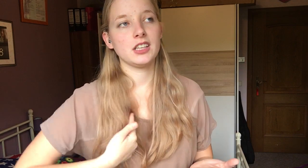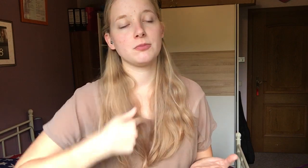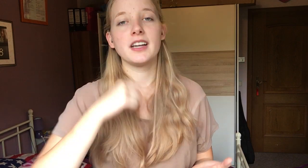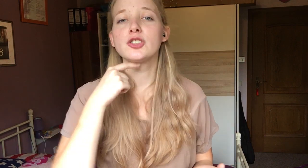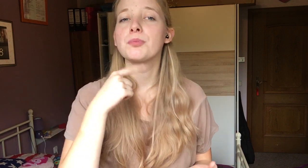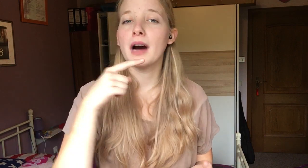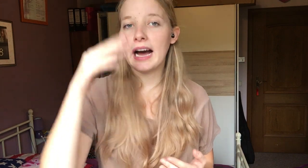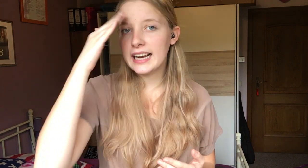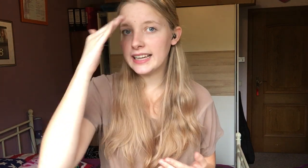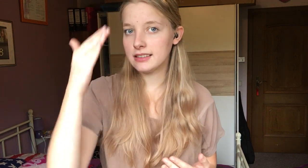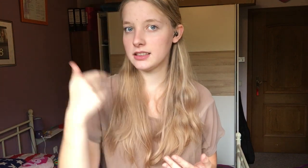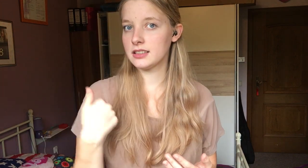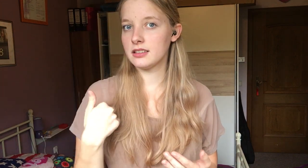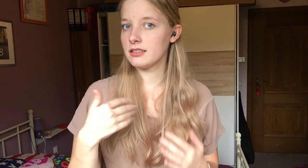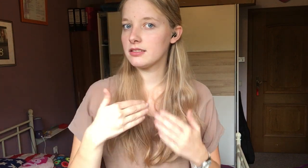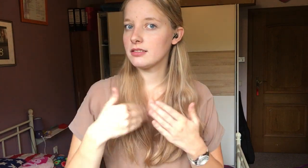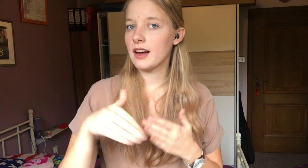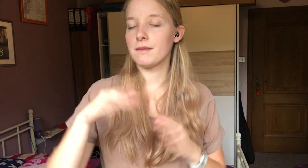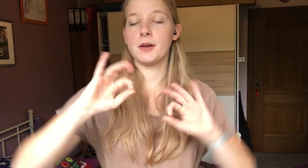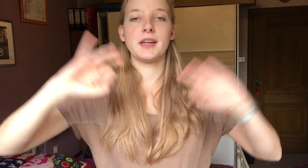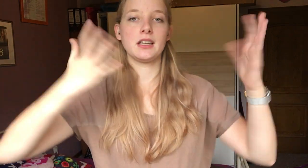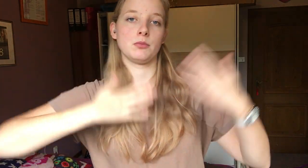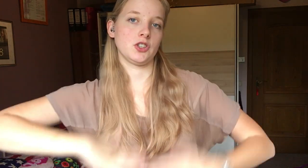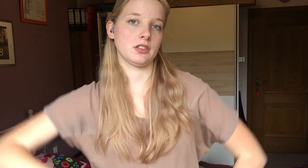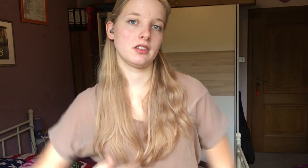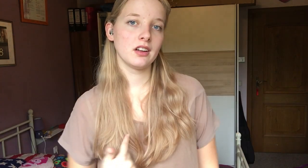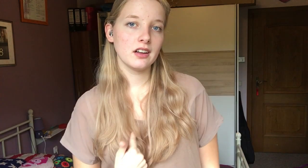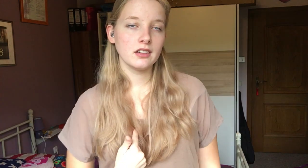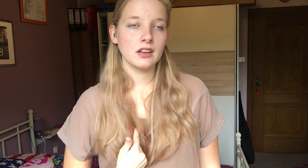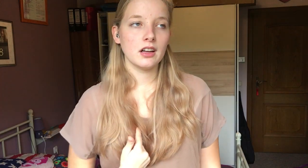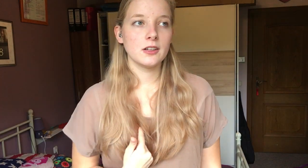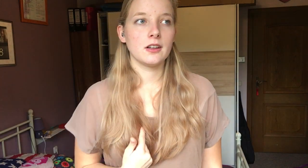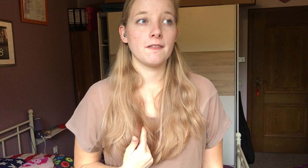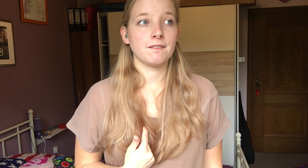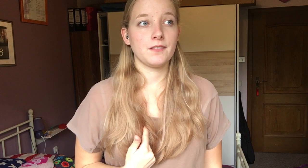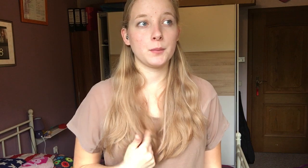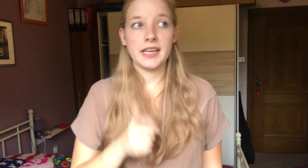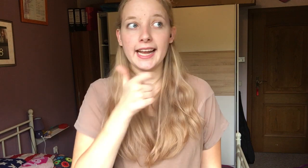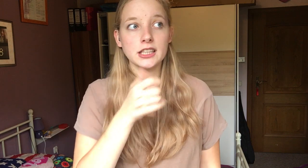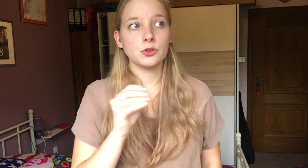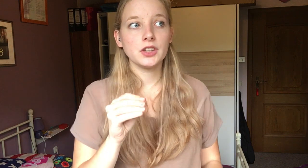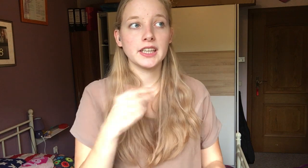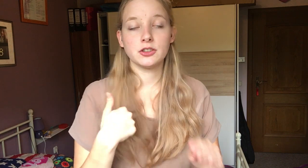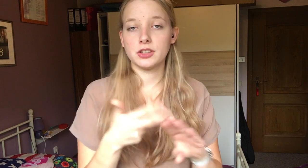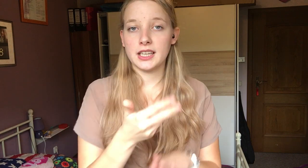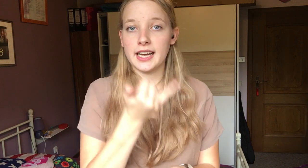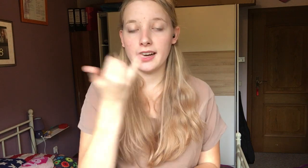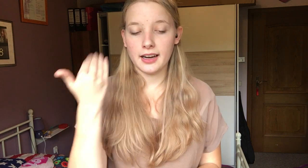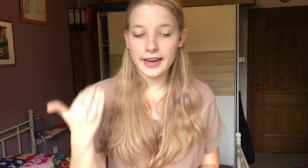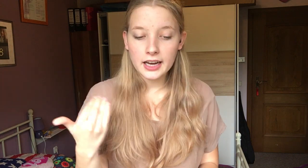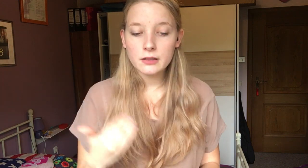dass ich meine Sprachkenntnisse verbessern möchte. Weil mein Englischunterricht ist schon seit drei Jahren her